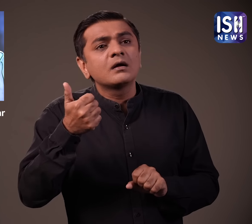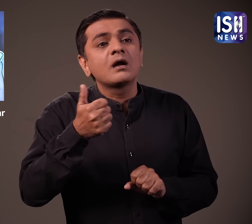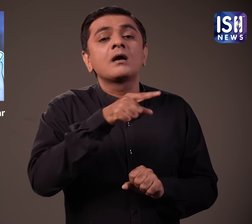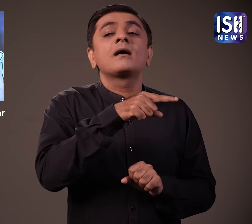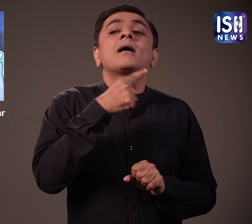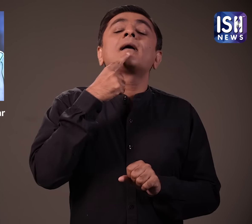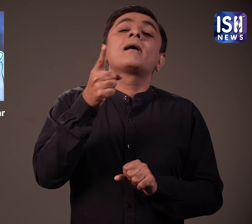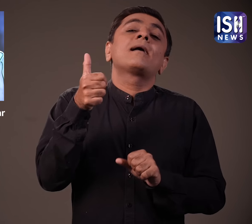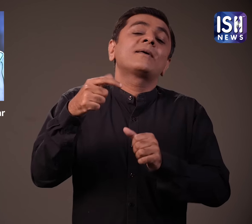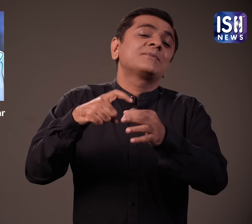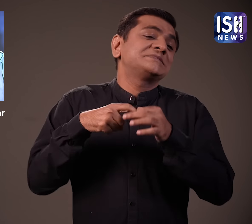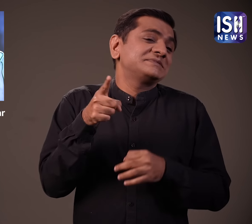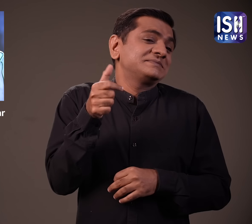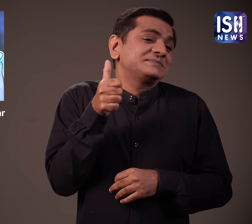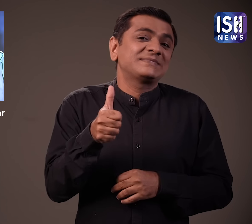अलगर ने कहा अच्छा सवाल है